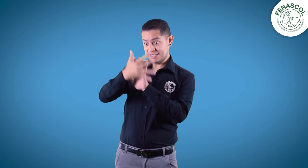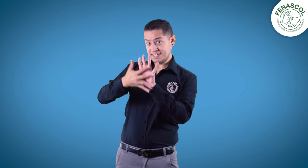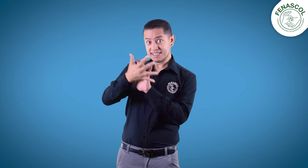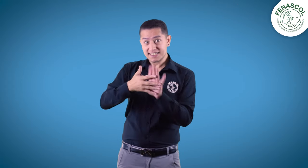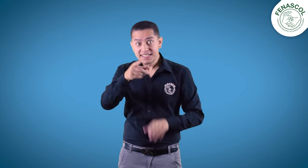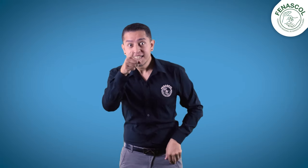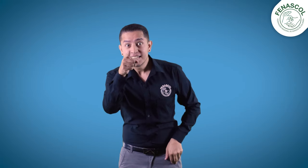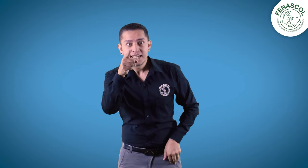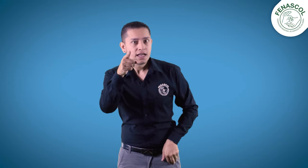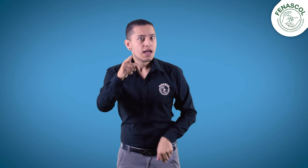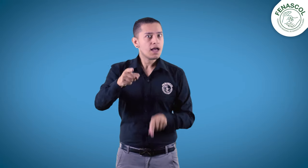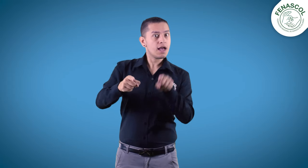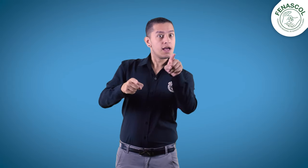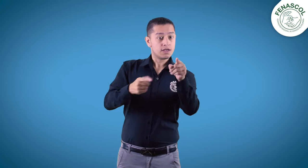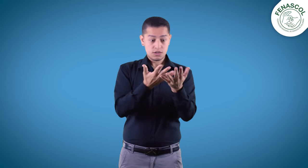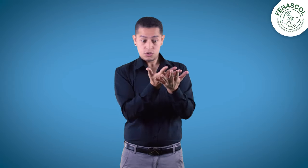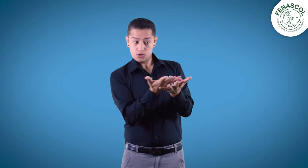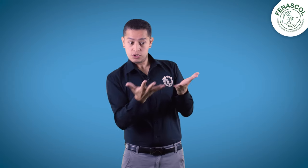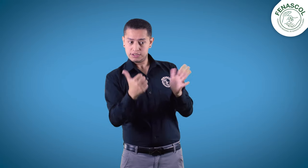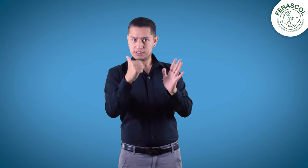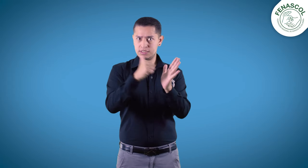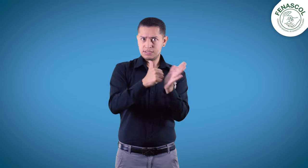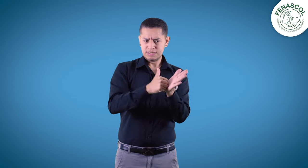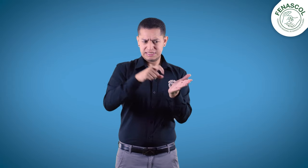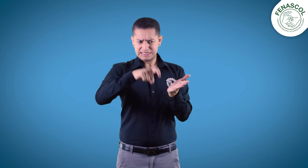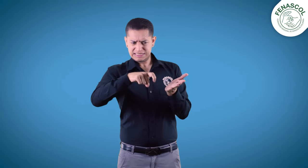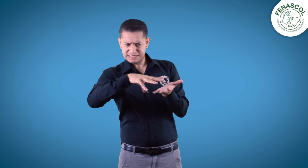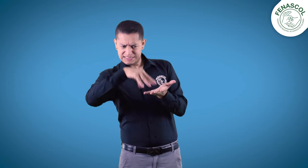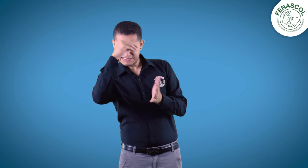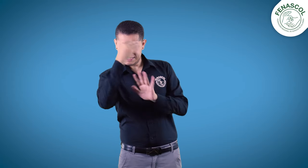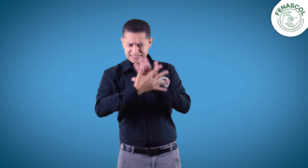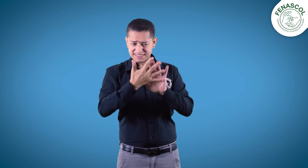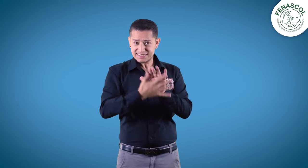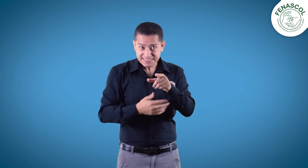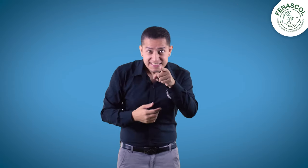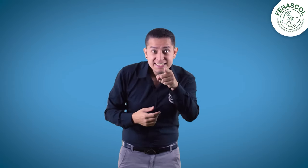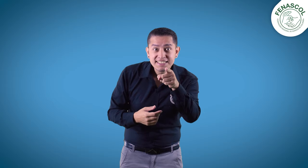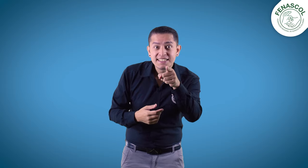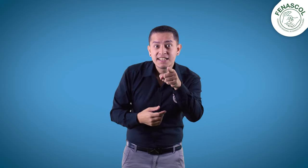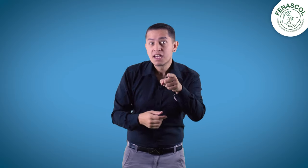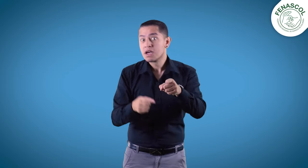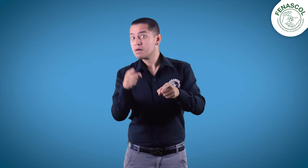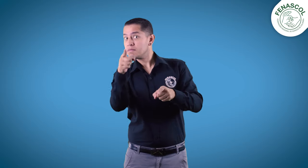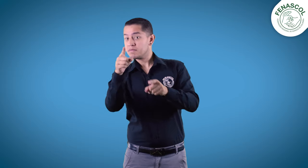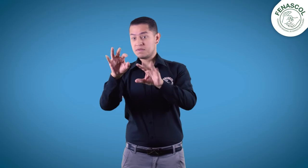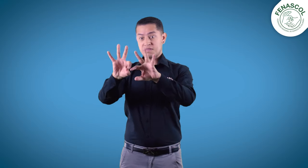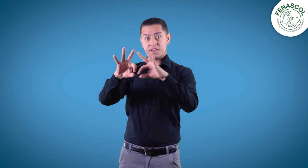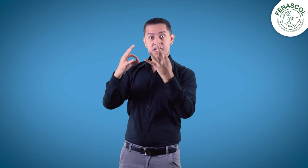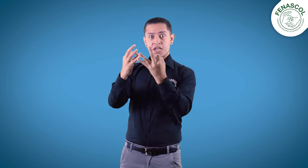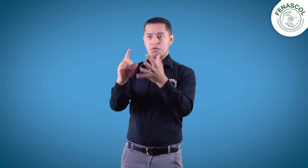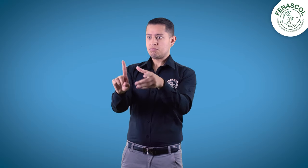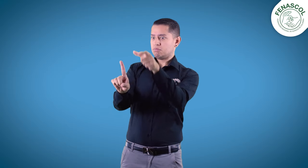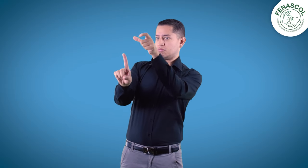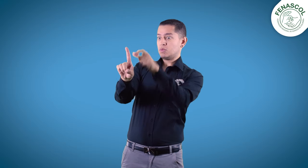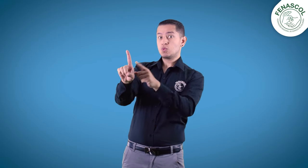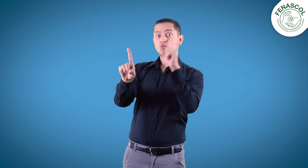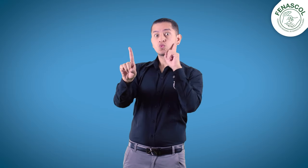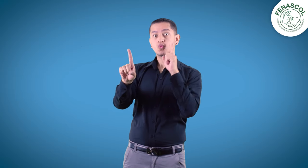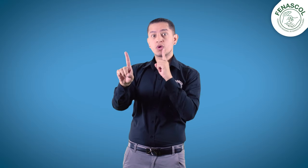lengua de señas colombiana y necesitas material de apoyo? Puede ser que uno de los miembros de tu familia sea una persona sorda